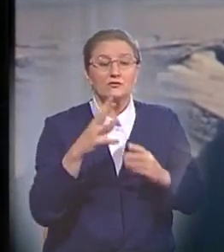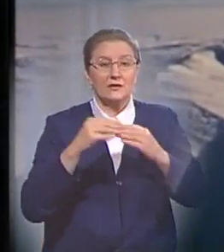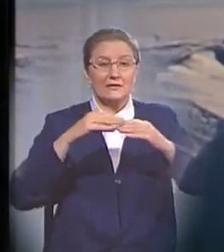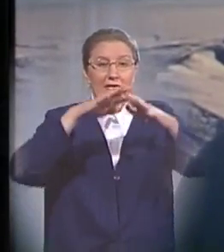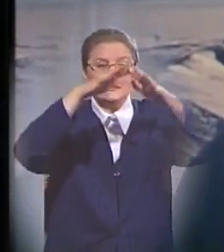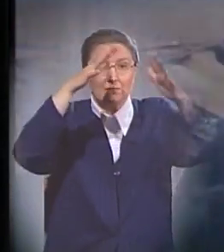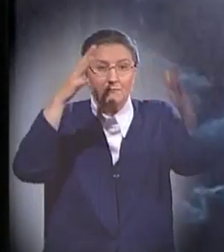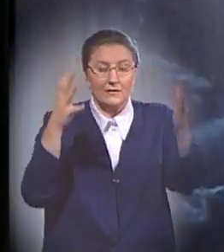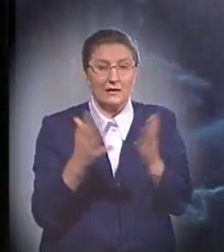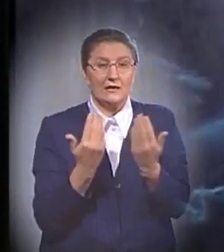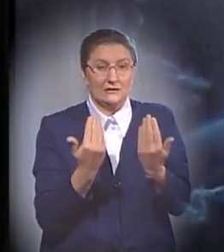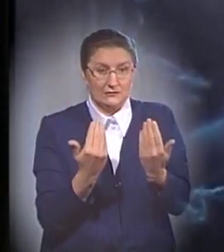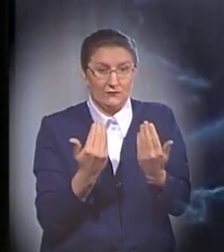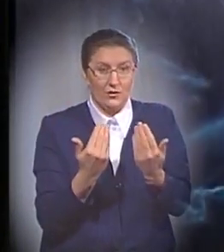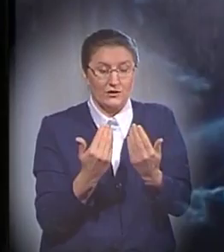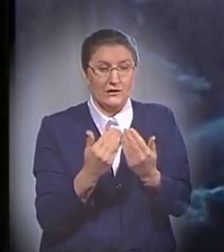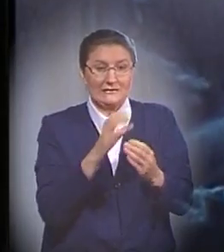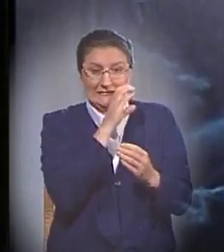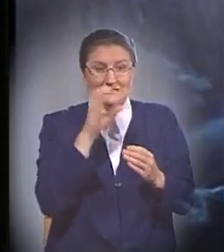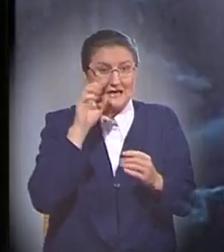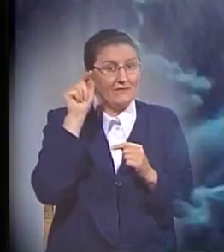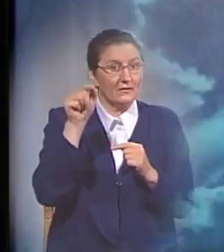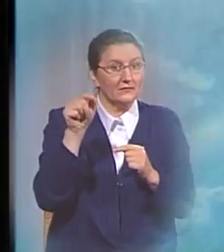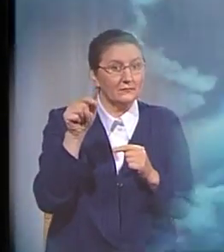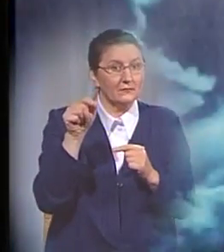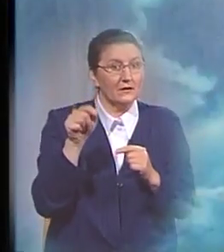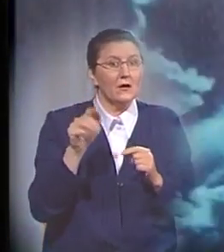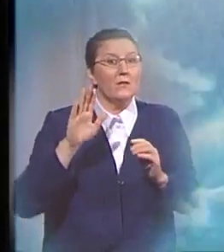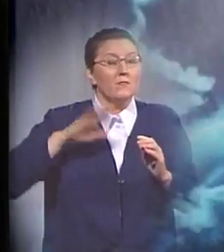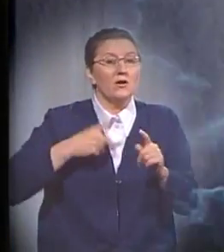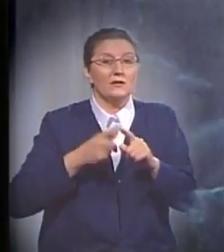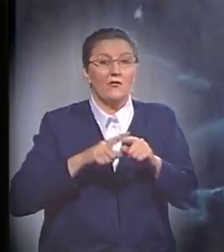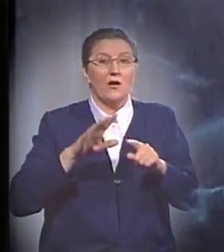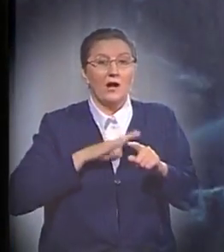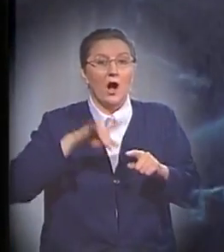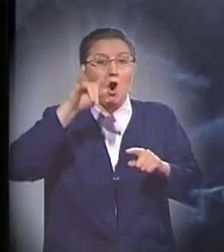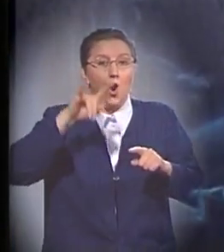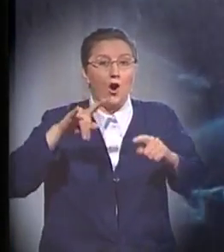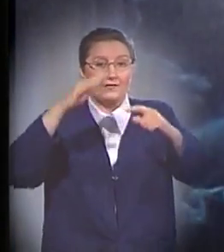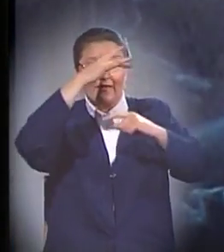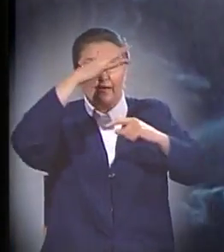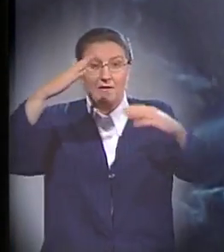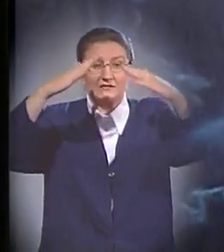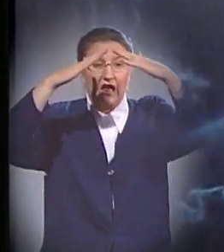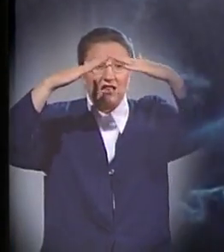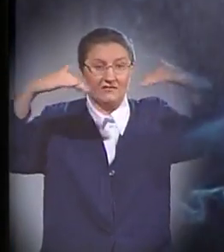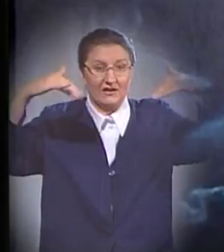включая сегодняшние полярные районы. Лишь после того, как окна небесные отворились, и воды эти